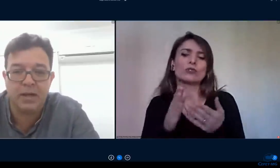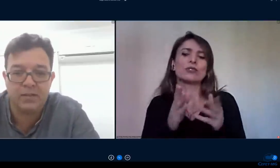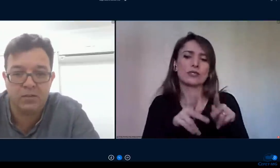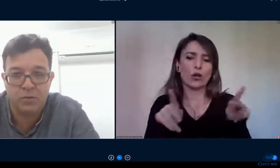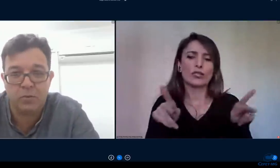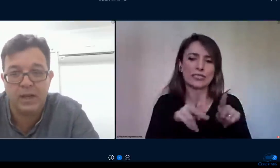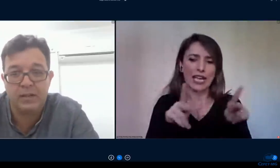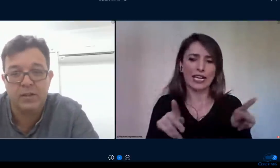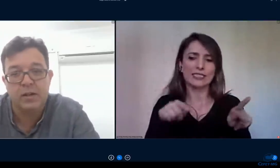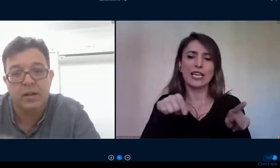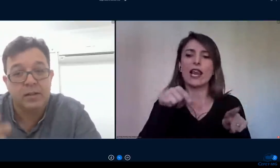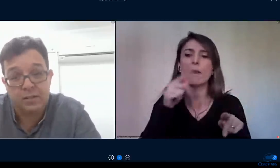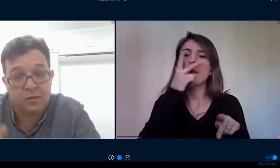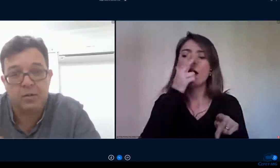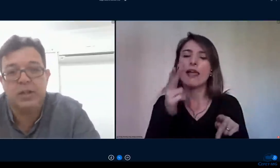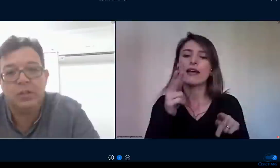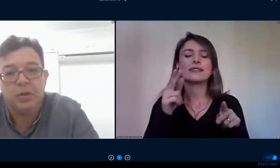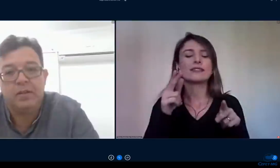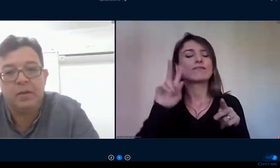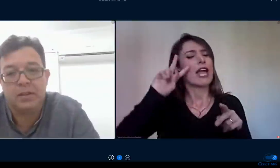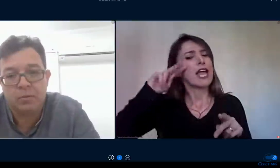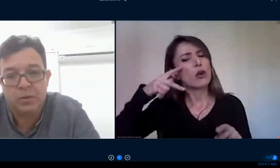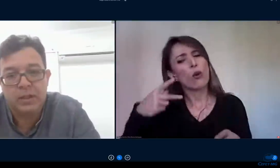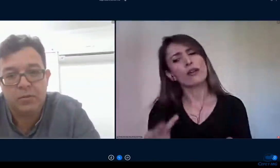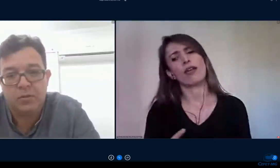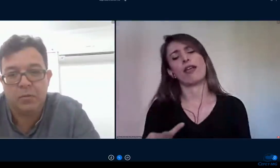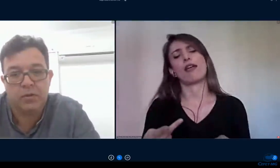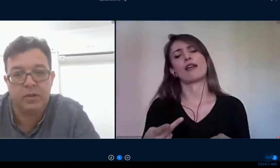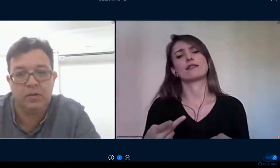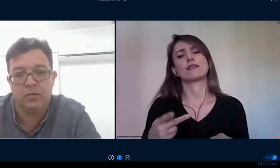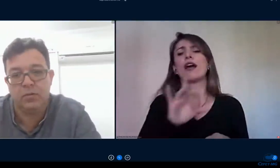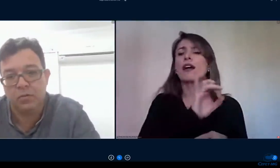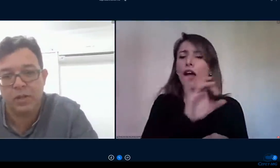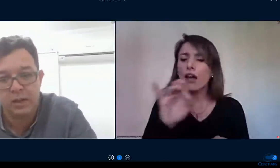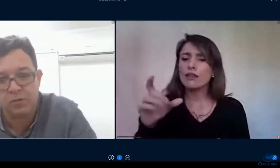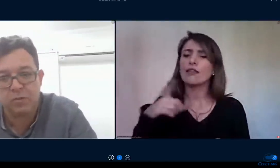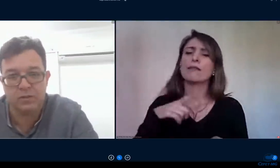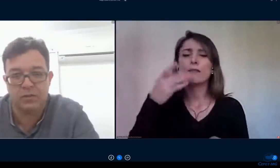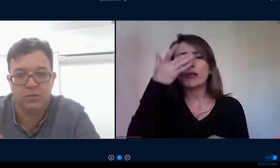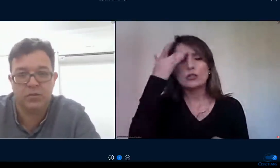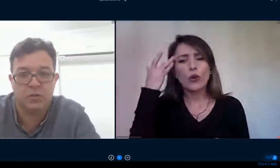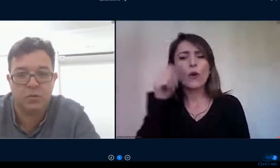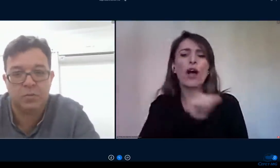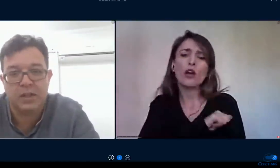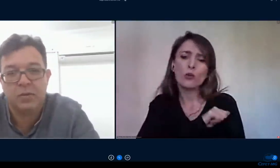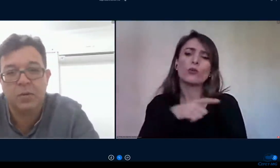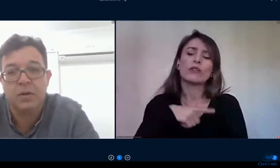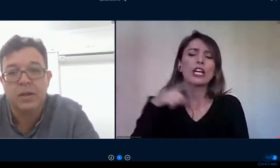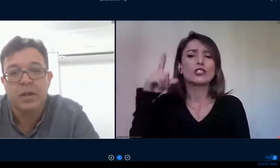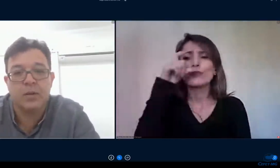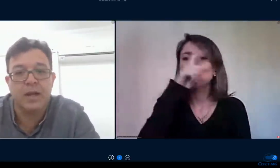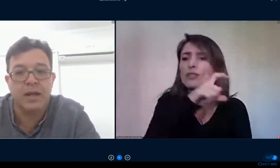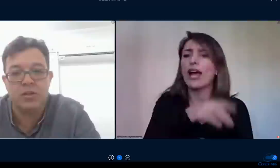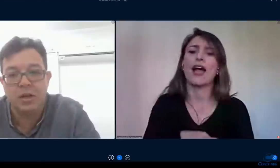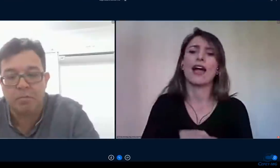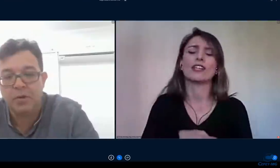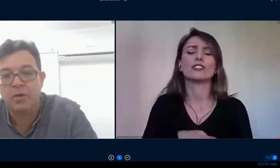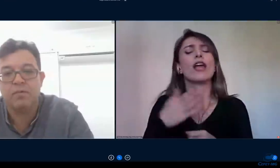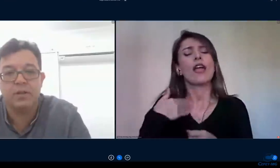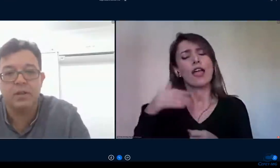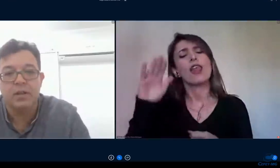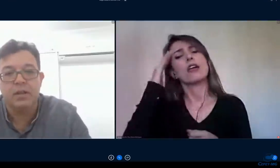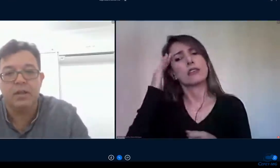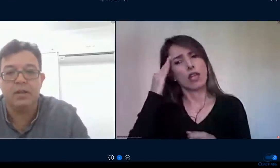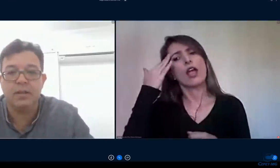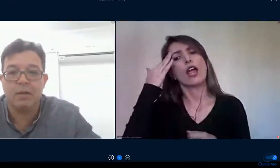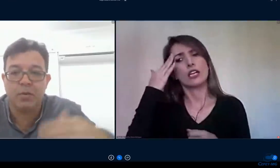compreende mais a dificuldade dessa estudante por exemplo que está cuidando dos irmãozinhos dos três estudantes que estão dividindo no computador então ele adia a